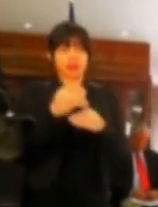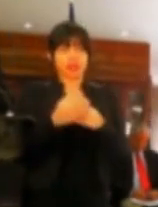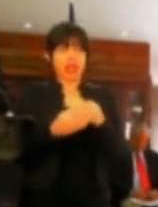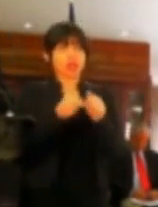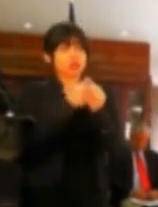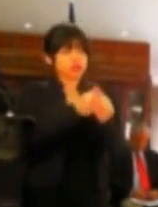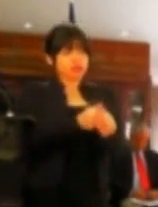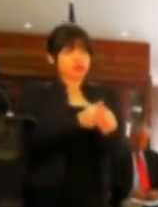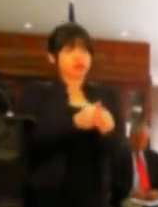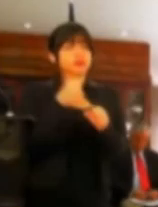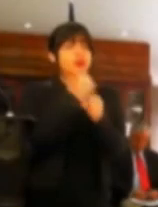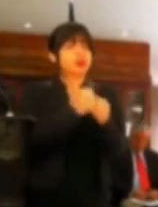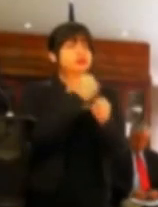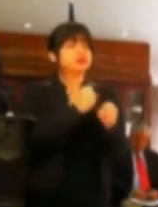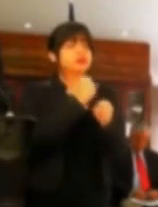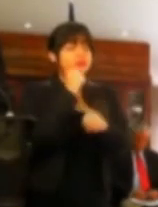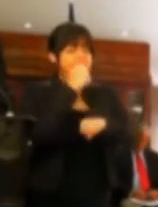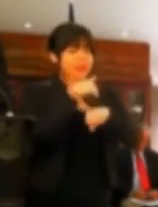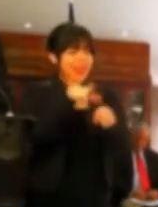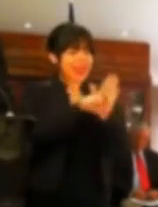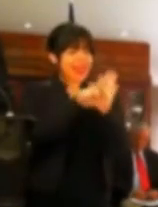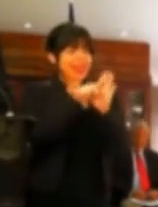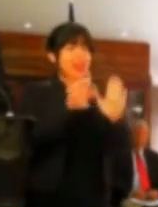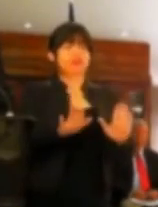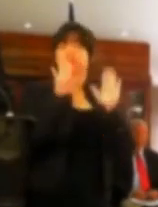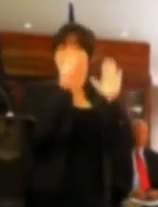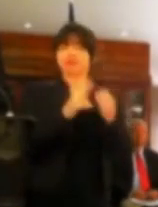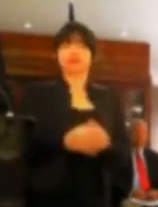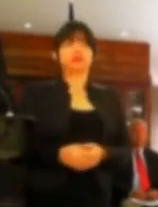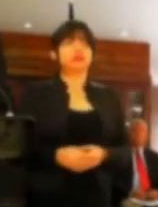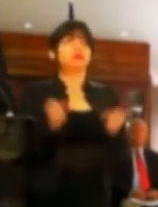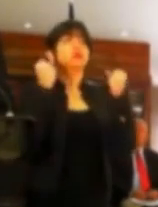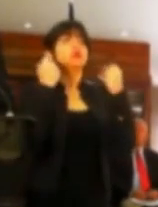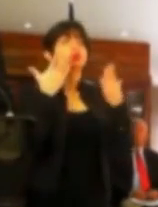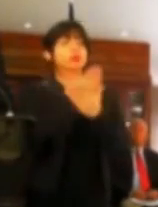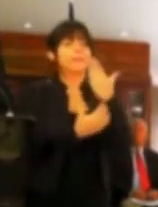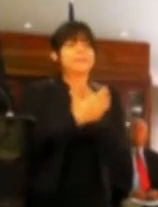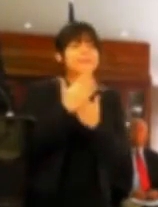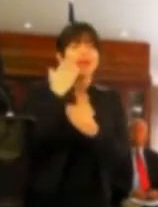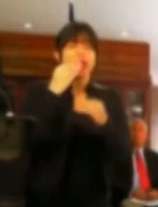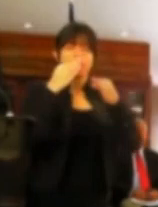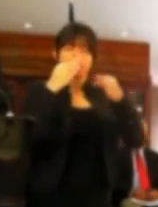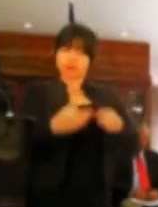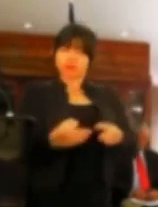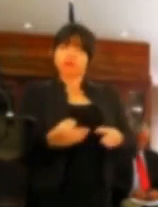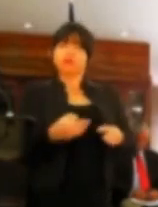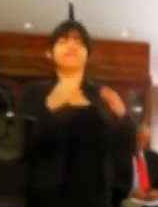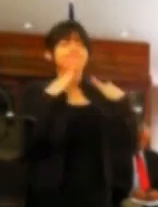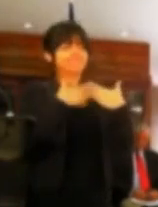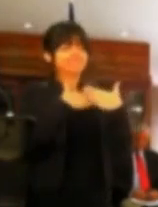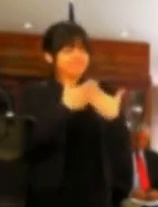que ha seguido la elaboración de esta ley es extraordinario. Las muchas manos que con extrema firmeza y